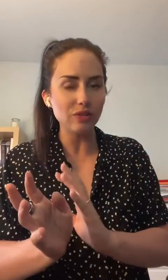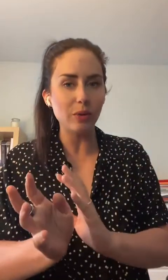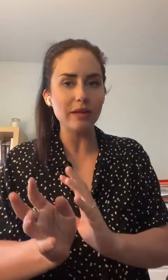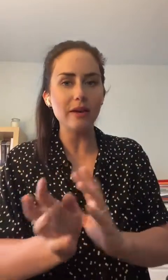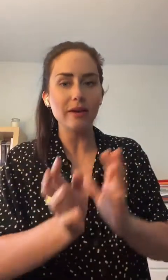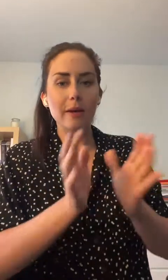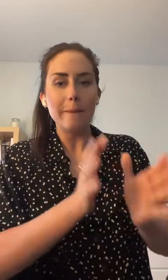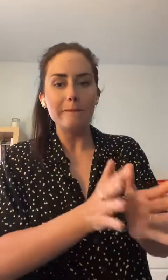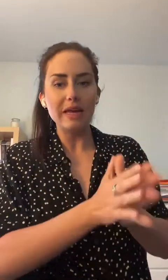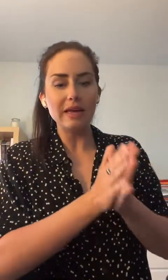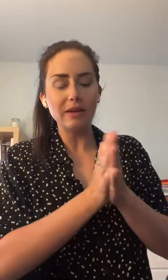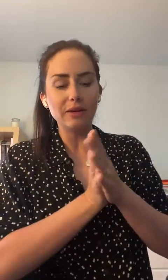nettoyant.